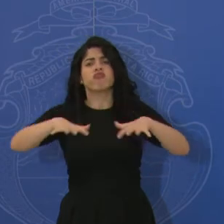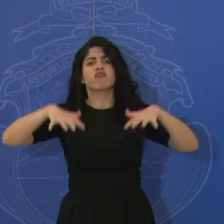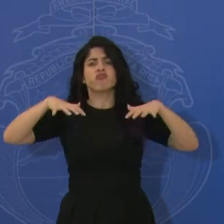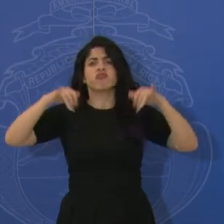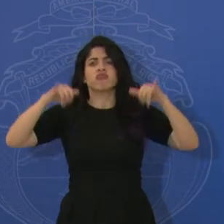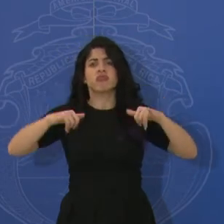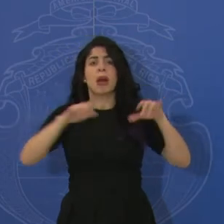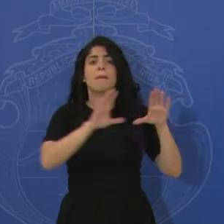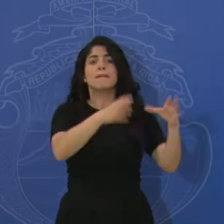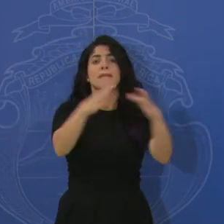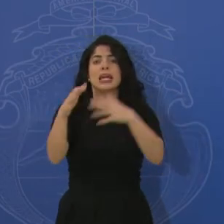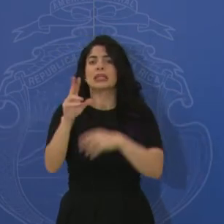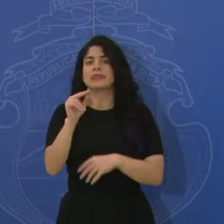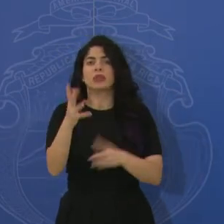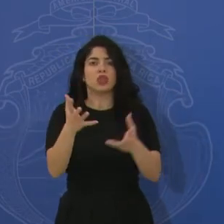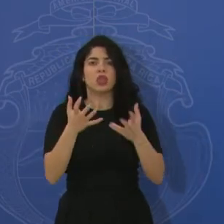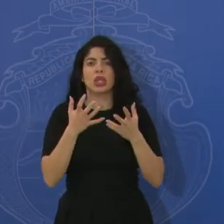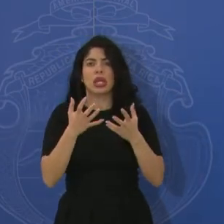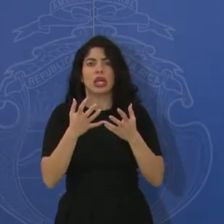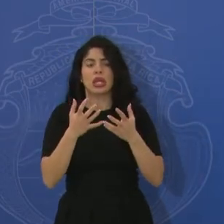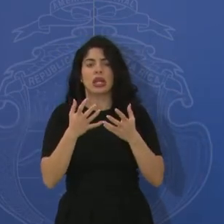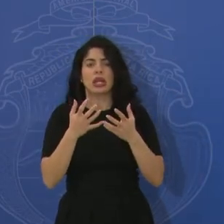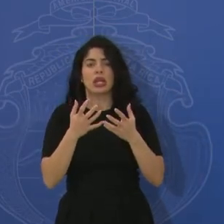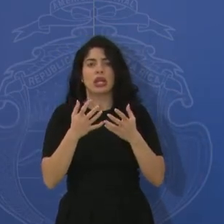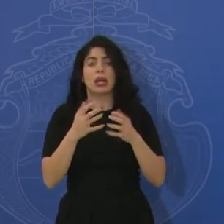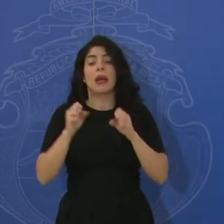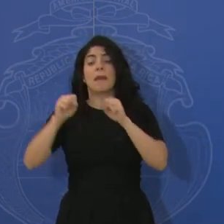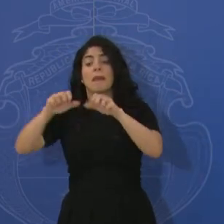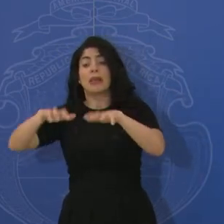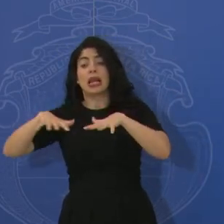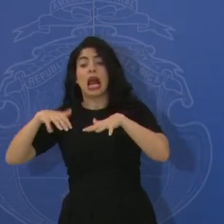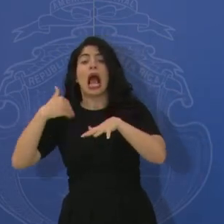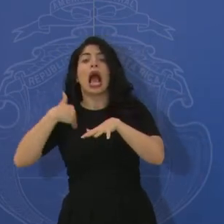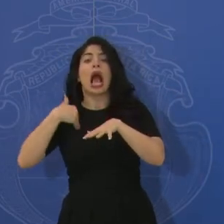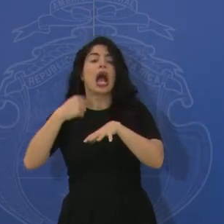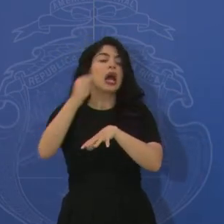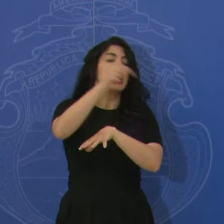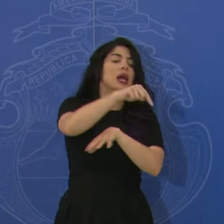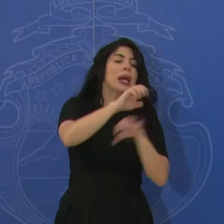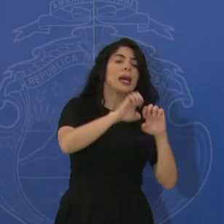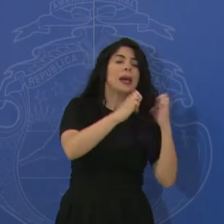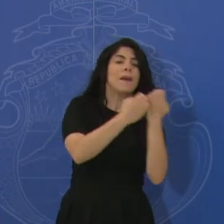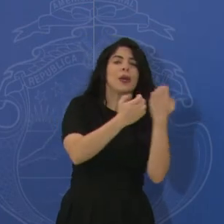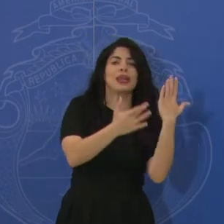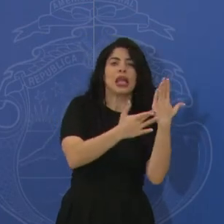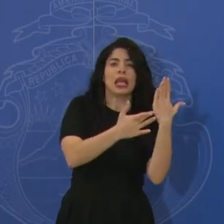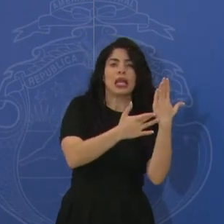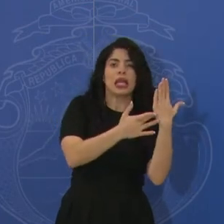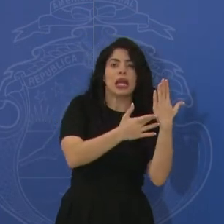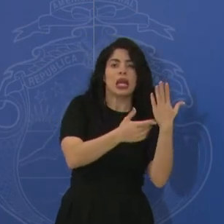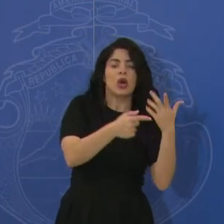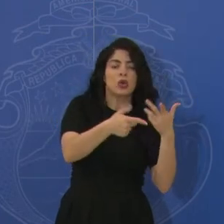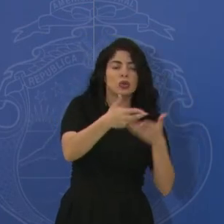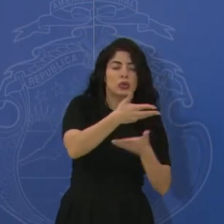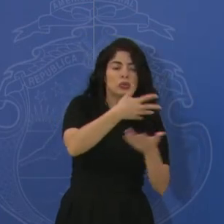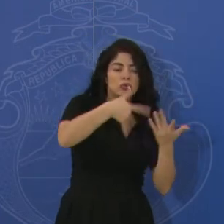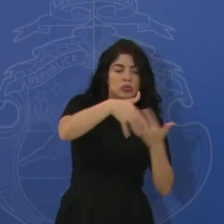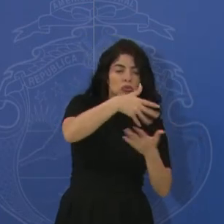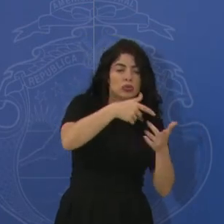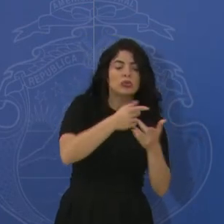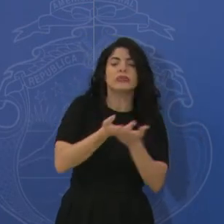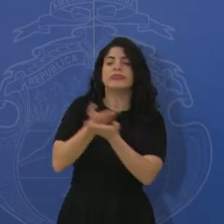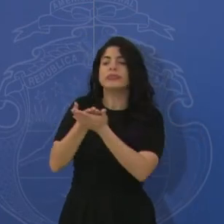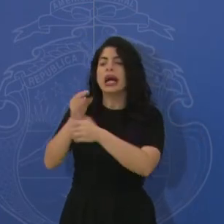¿verdad? No en mesas, paralelamente a las plenarias van a estar equipos técnicos que van a dar asesoría, consulta